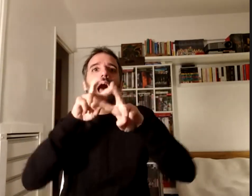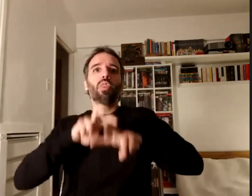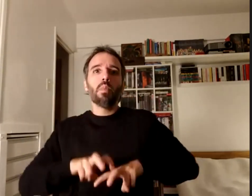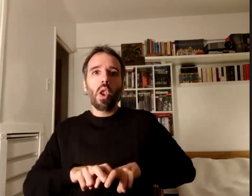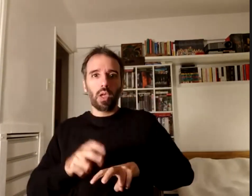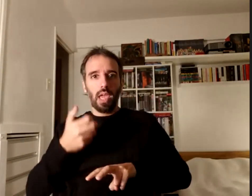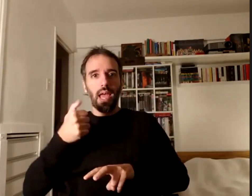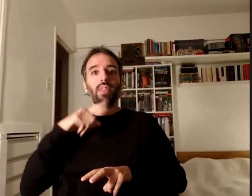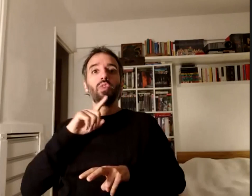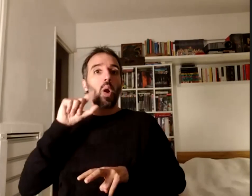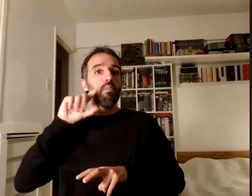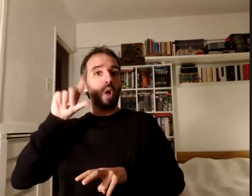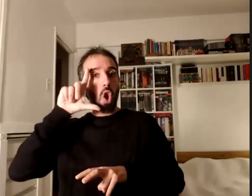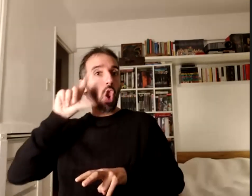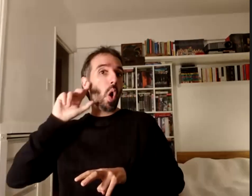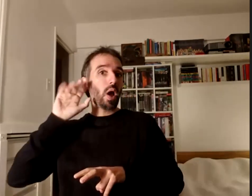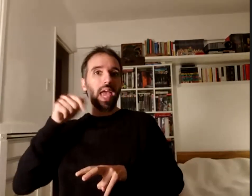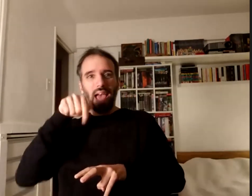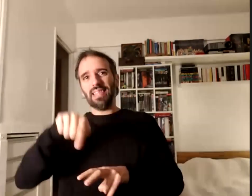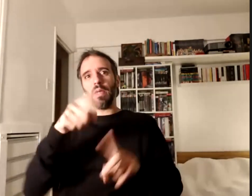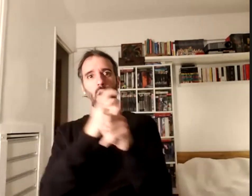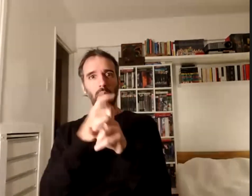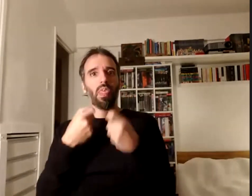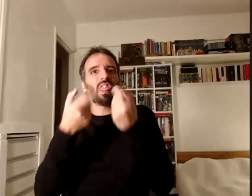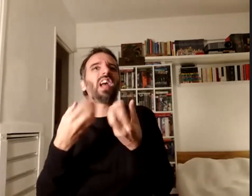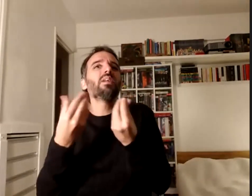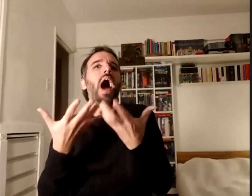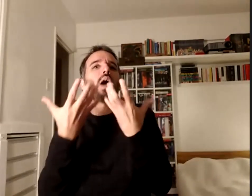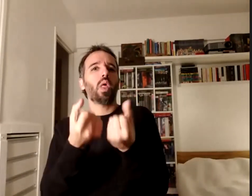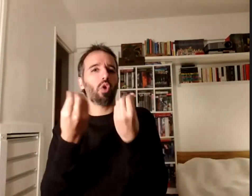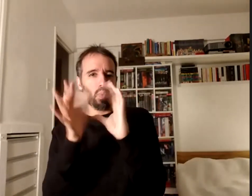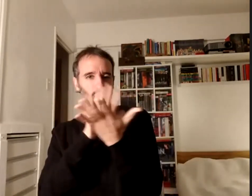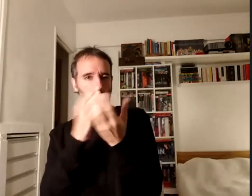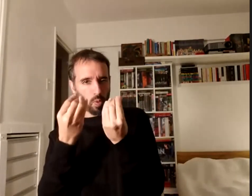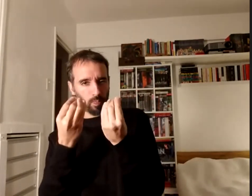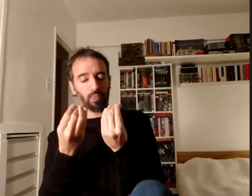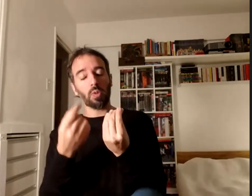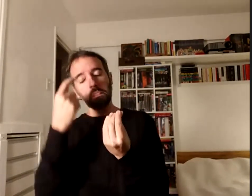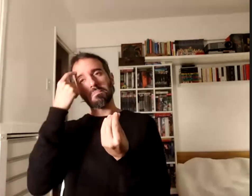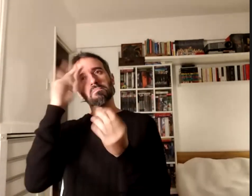toda esta problemática uno puede pensar que la antropología siempre lidió